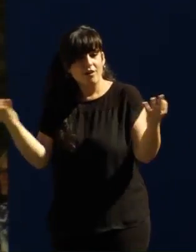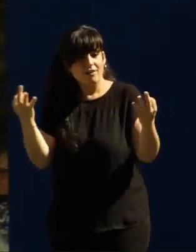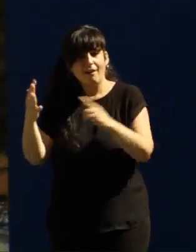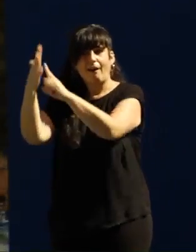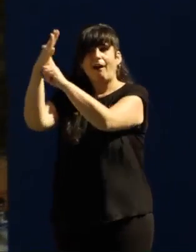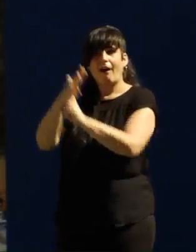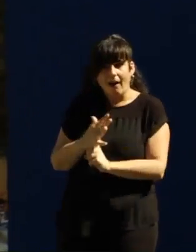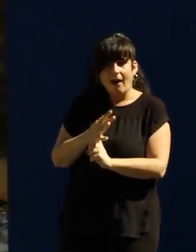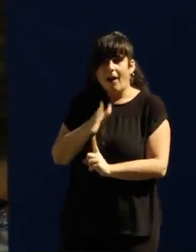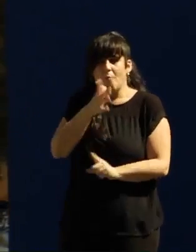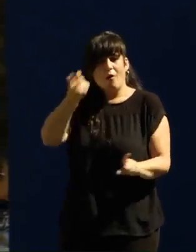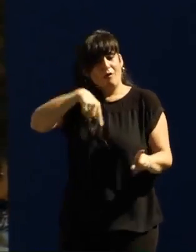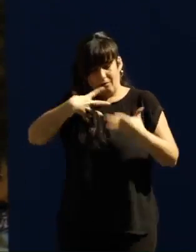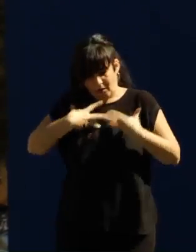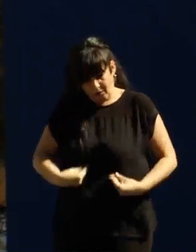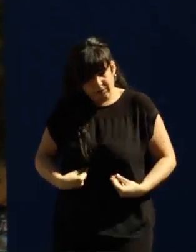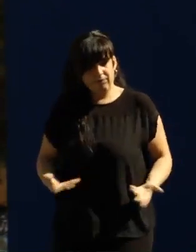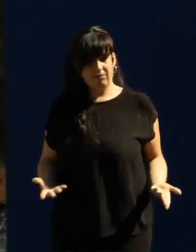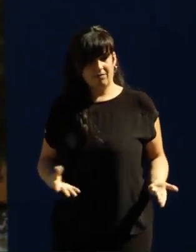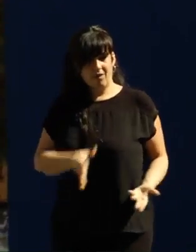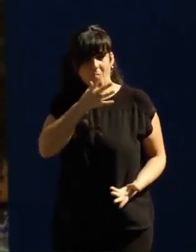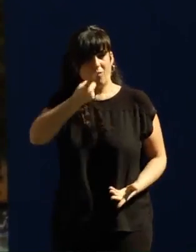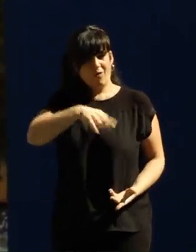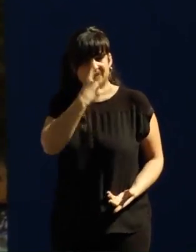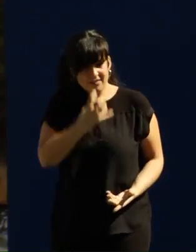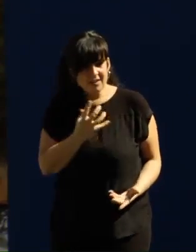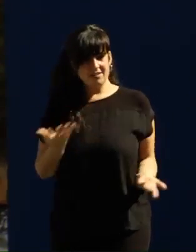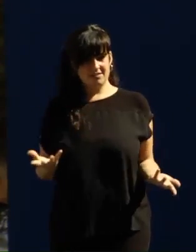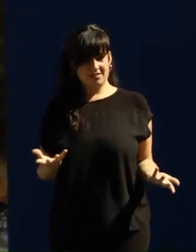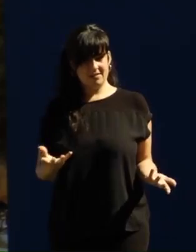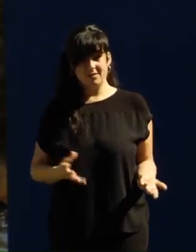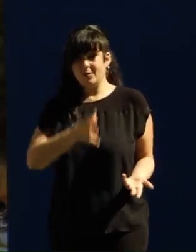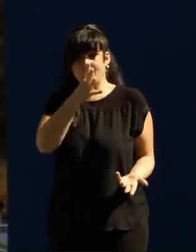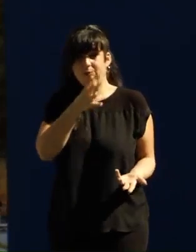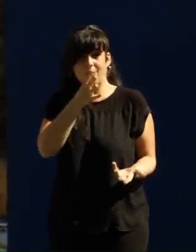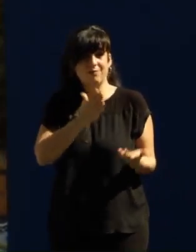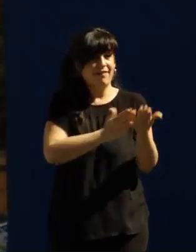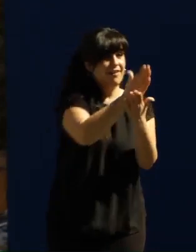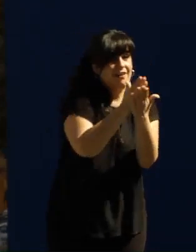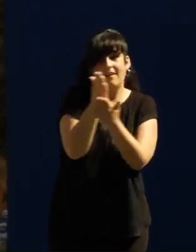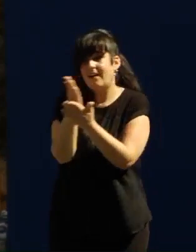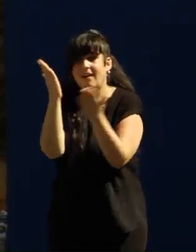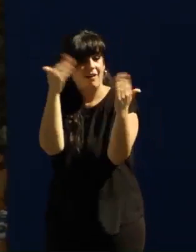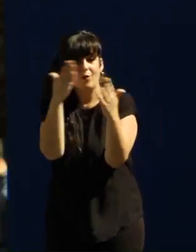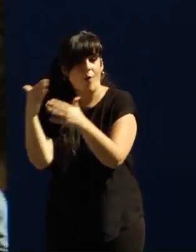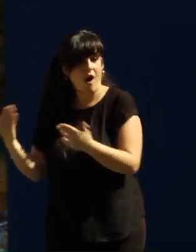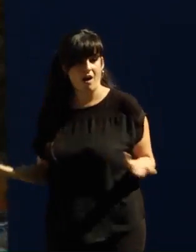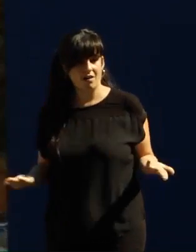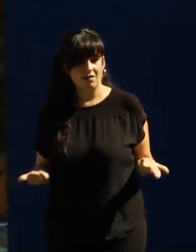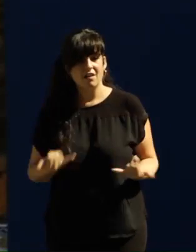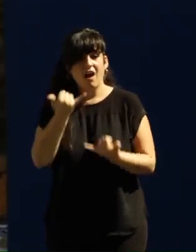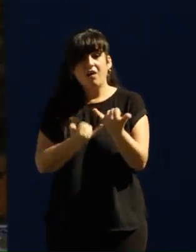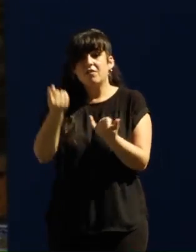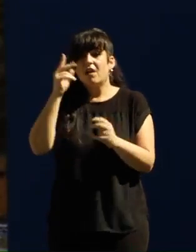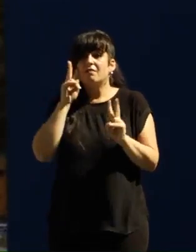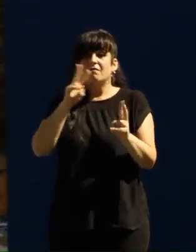derrotar porque estábamos derrotados moralmente, porque estábamos tristes, porque no se podía hacer ninguna otra cosa, porque lo único que podíamos hacer era ver